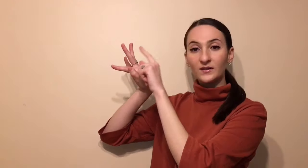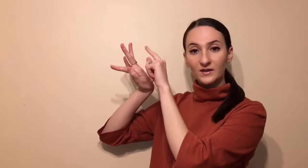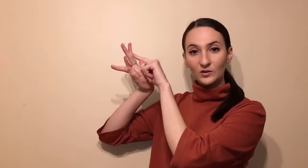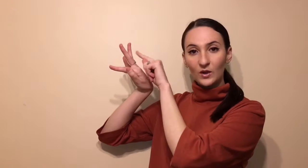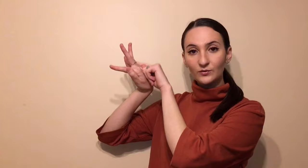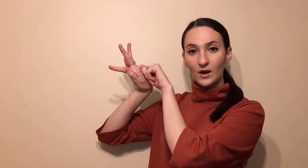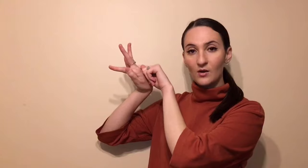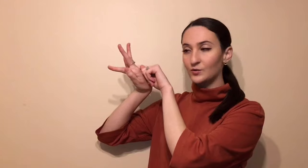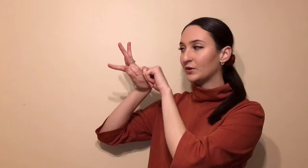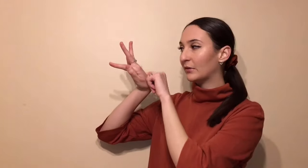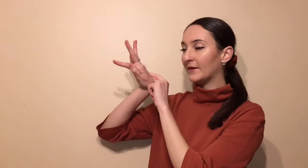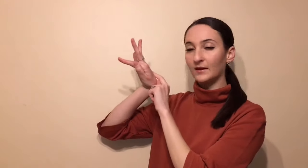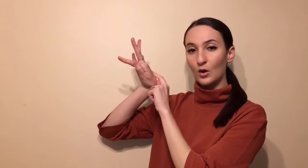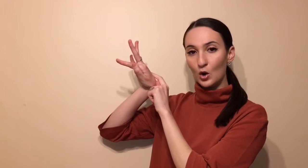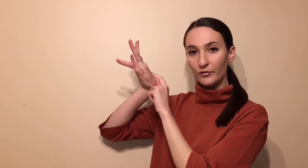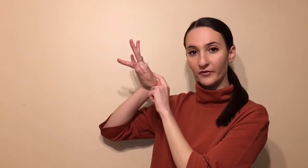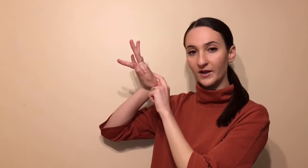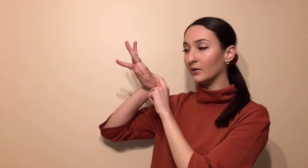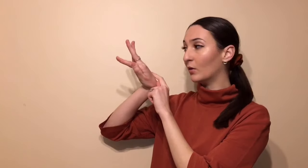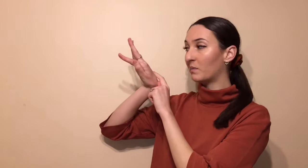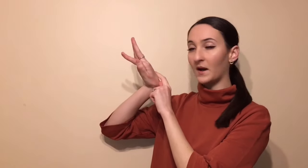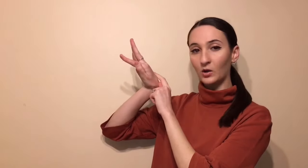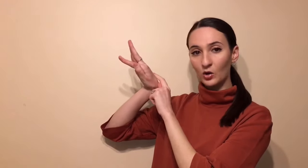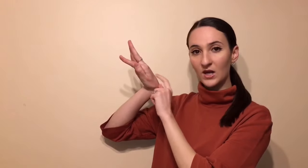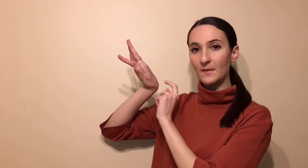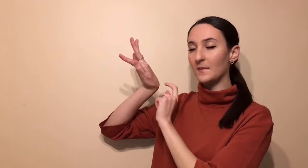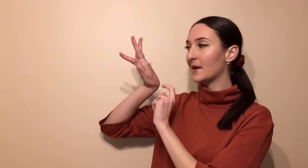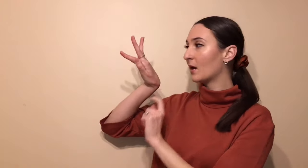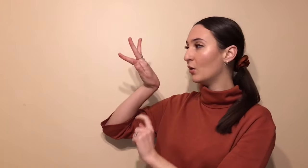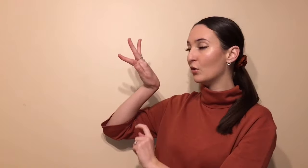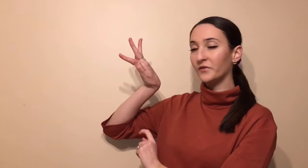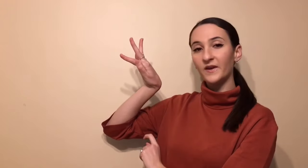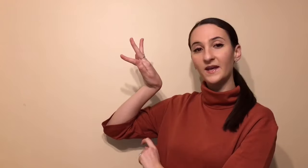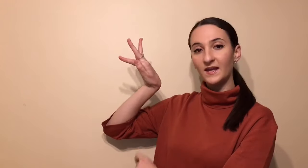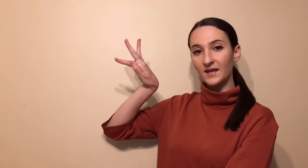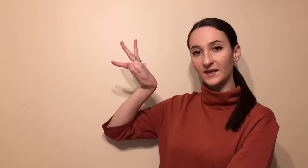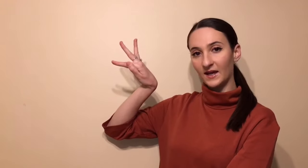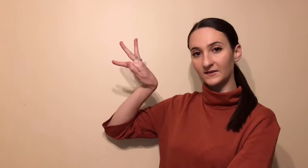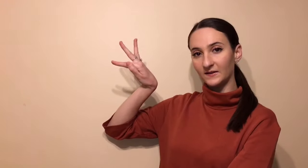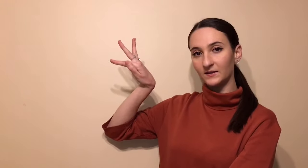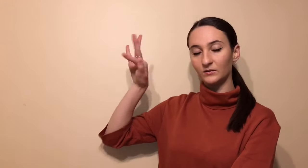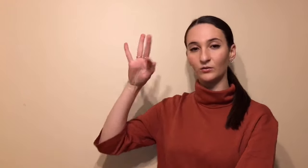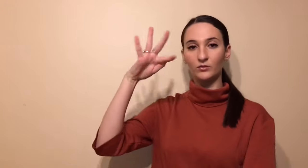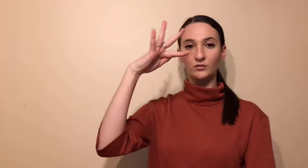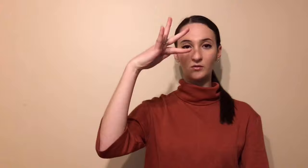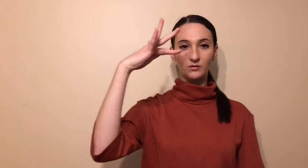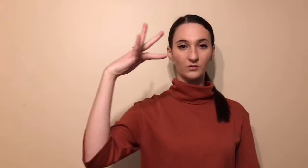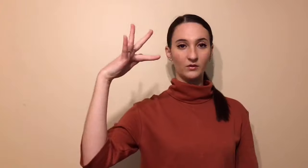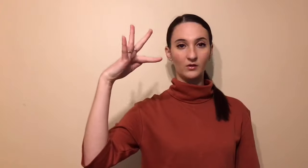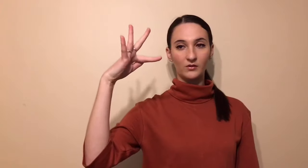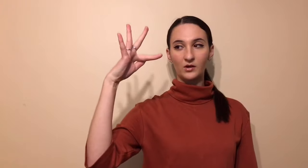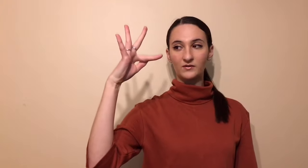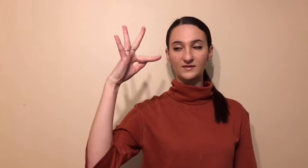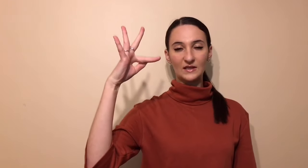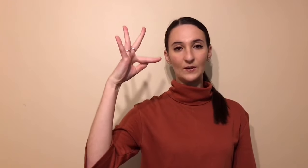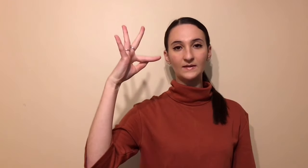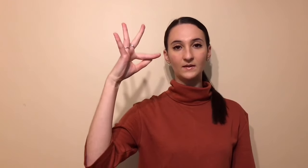doigts, ensuite, doivent être levés, non pas collés, mais bien levés et écartés. Donc, ça doit être